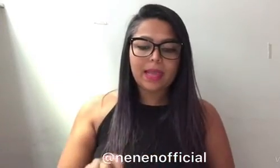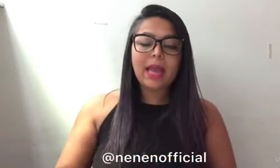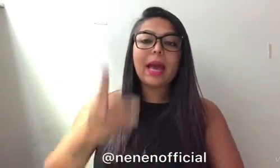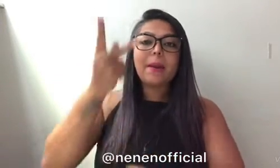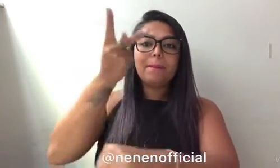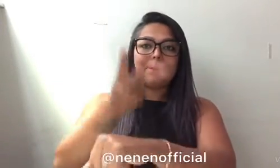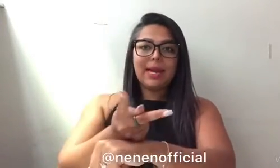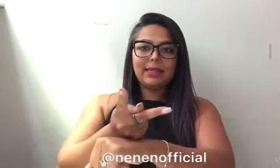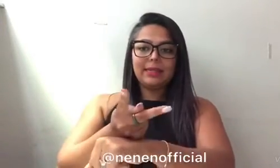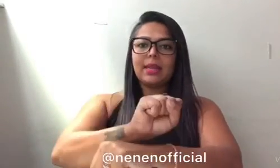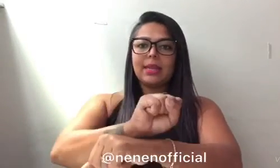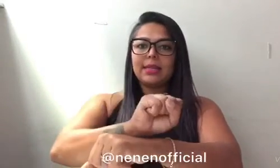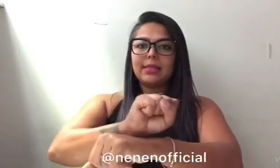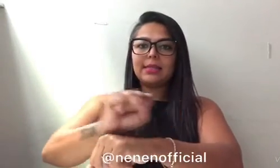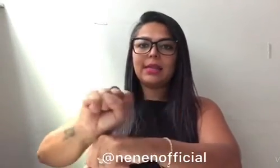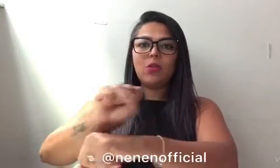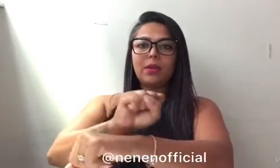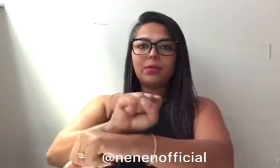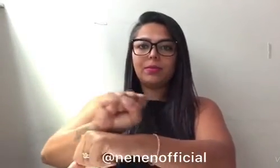Prata. Salmão.